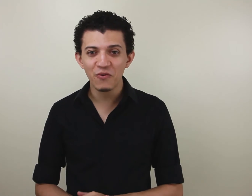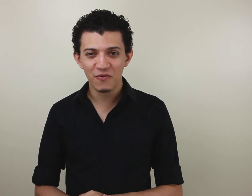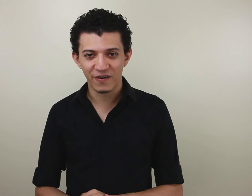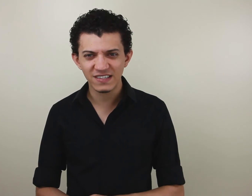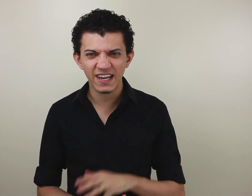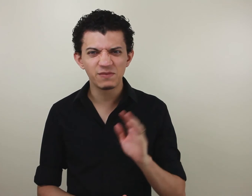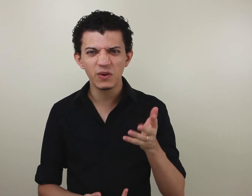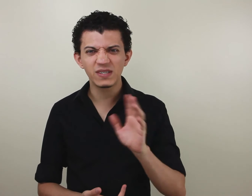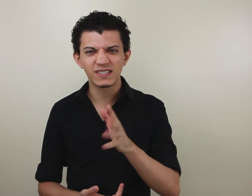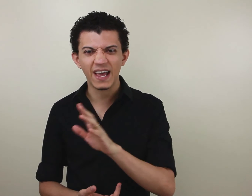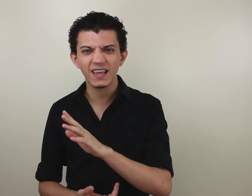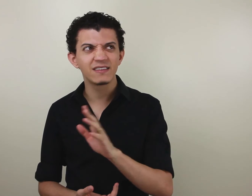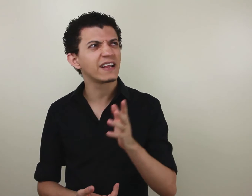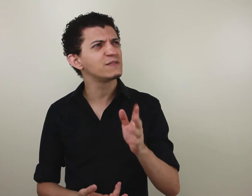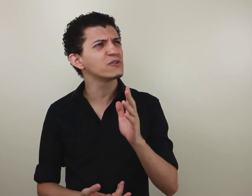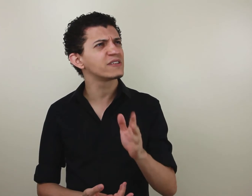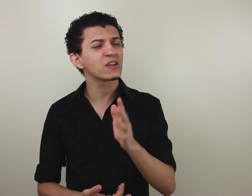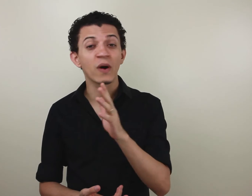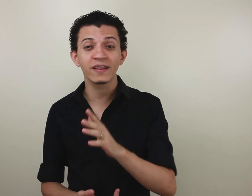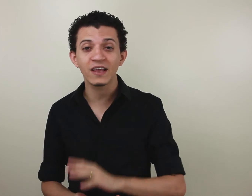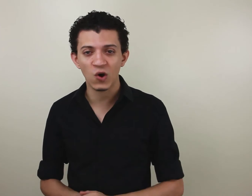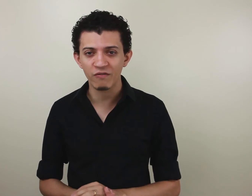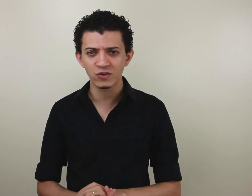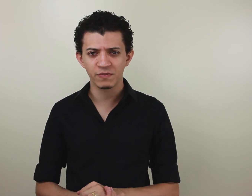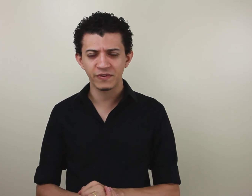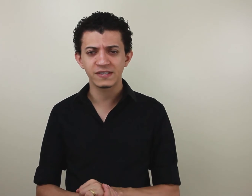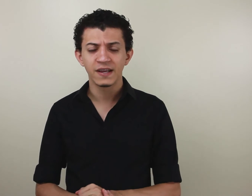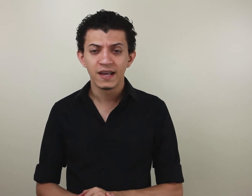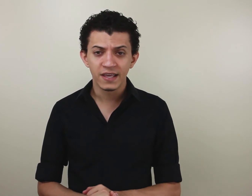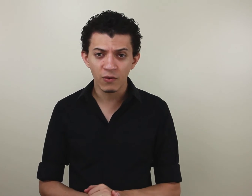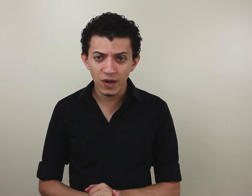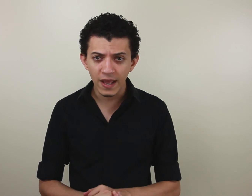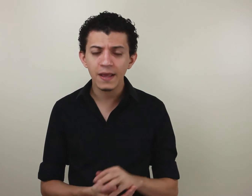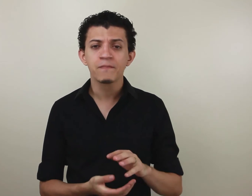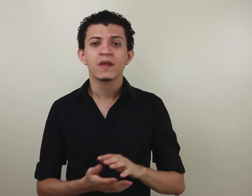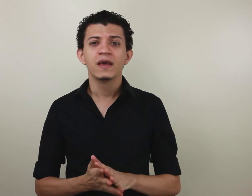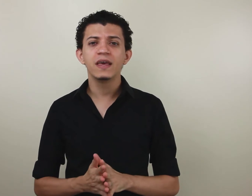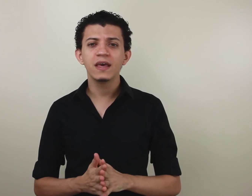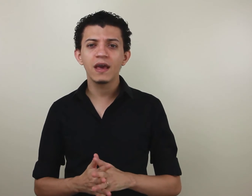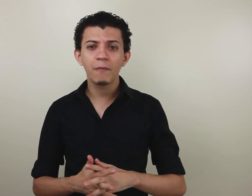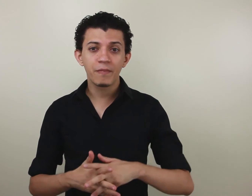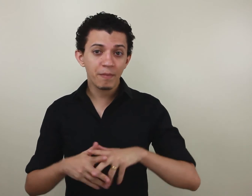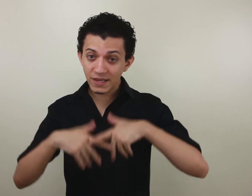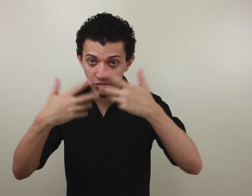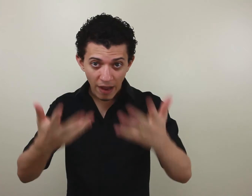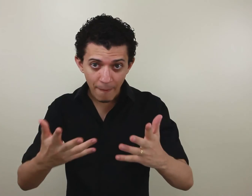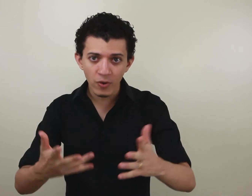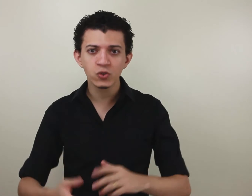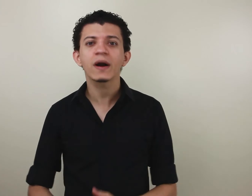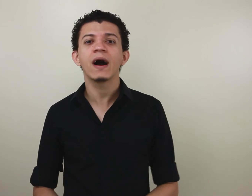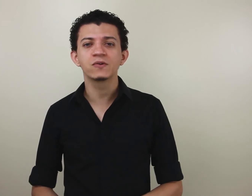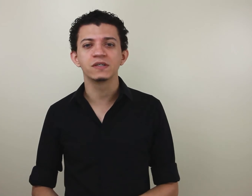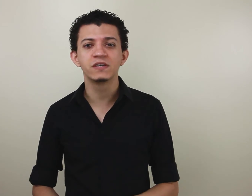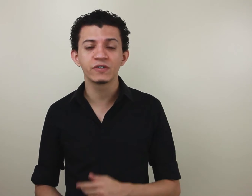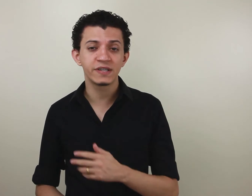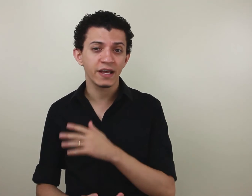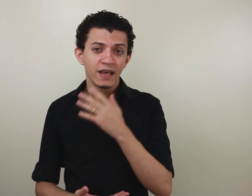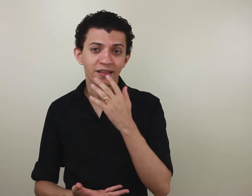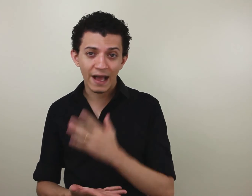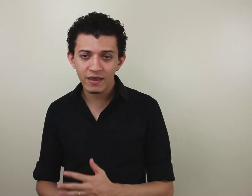fãs, 3.100, 3.149 a última vez que eu olhei, e isso é por sua causa. Se você está aqui